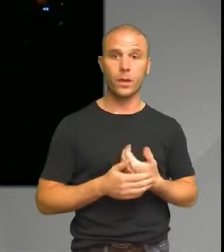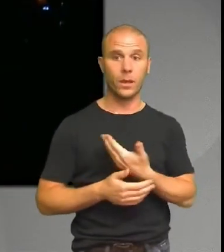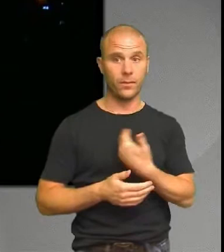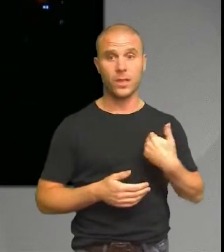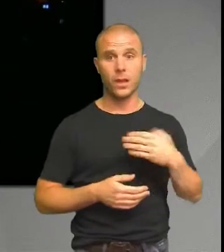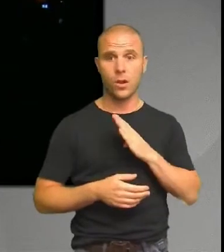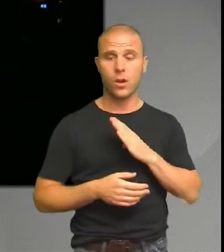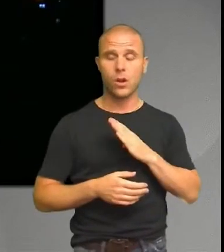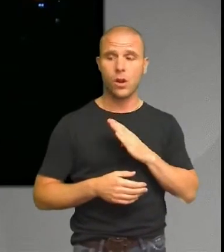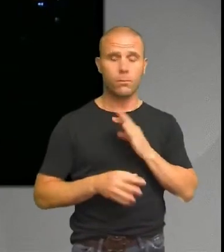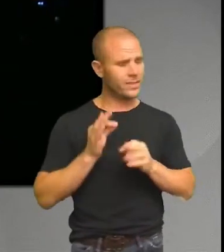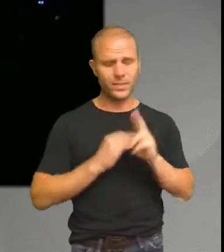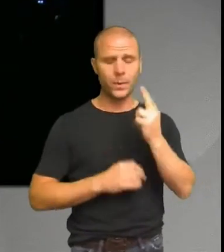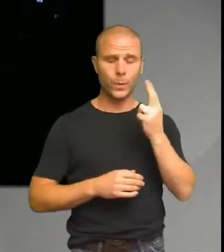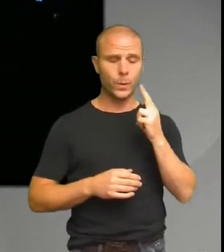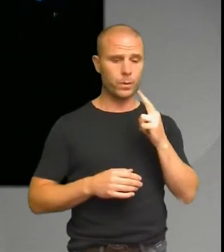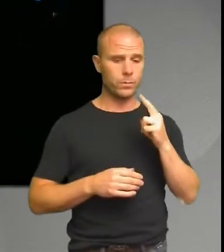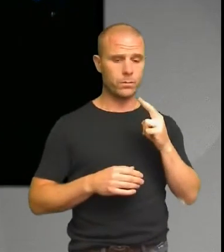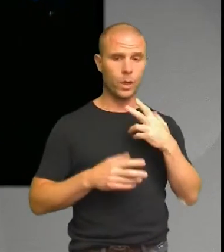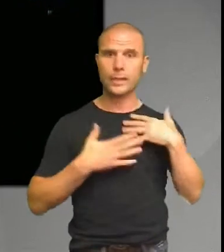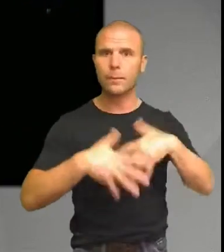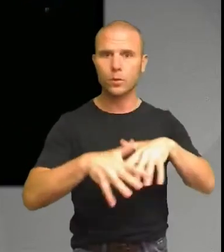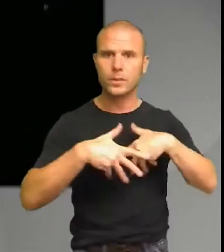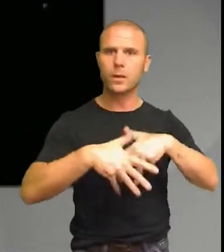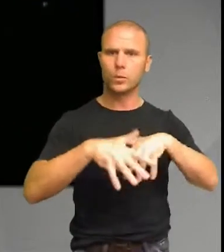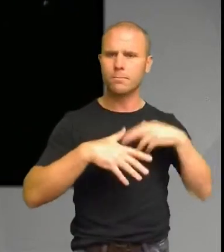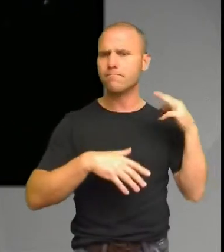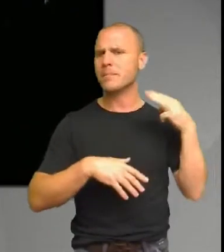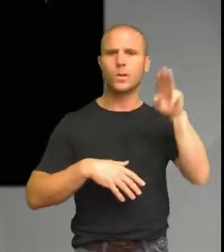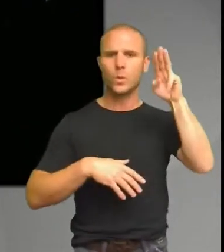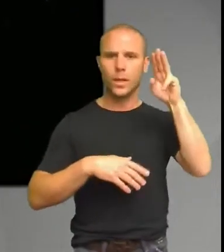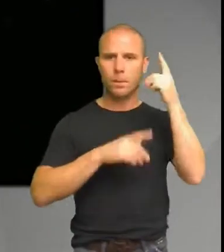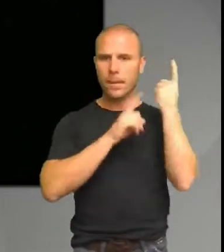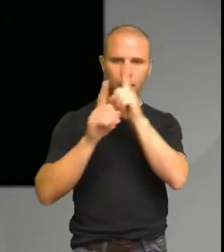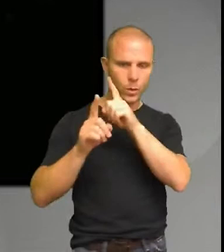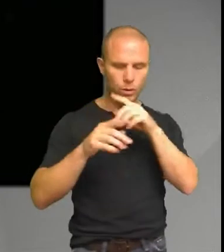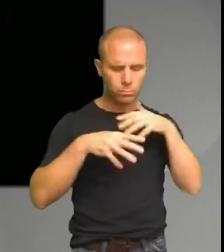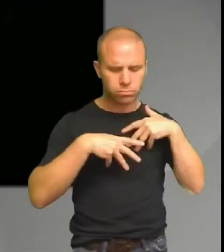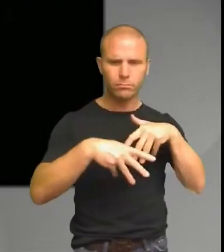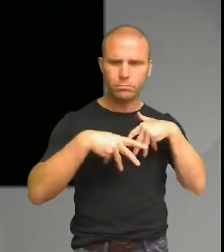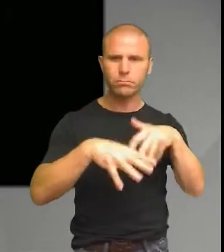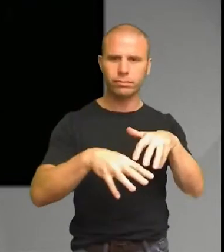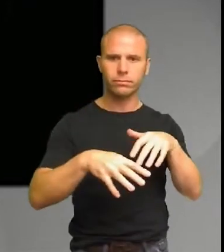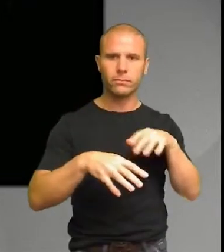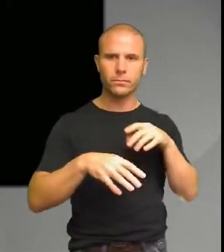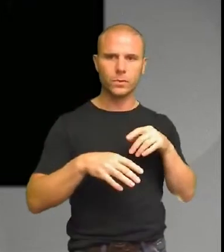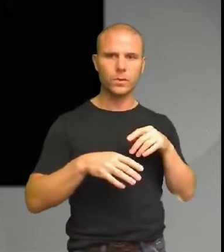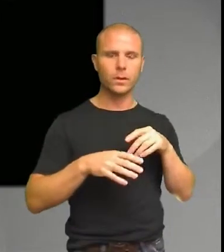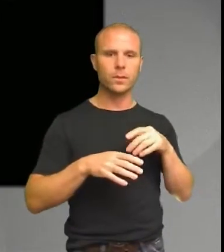Just nu pågår det demonstrationer. Miljontals människor. Den kallar dem som isolerade händelser för Occupy Wall Street